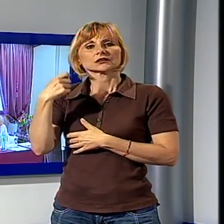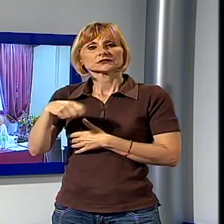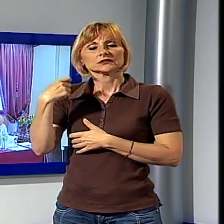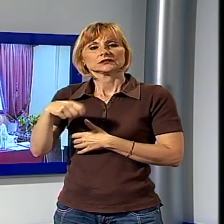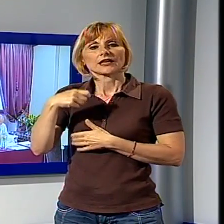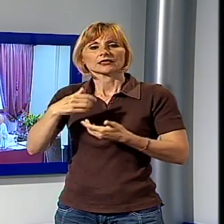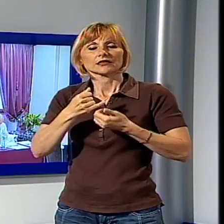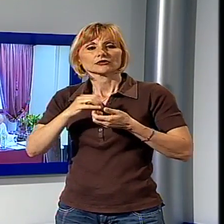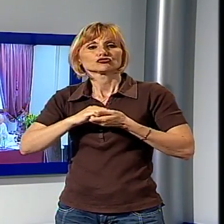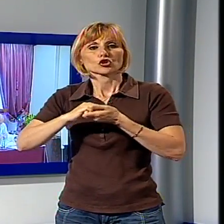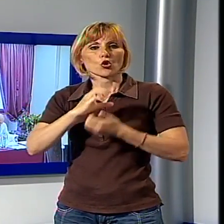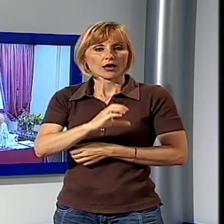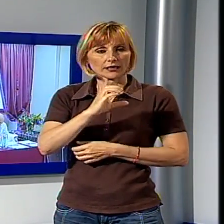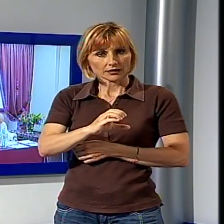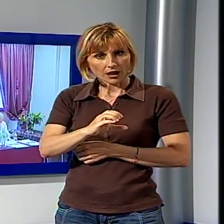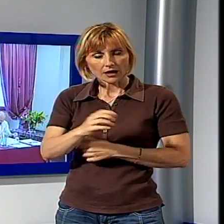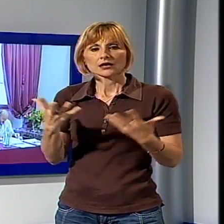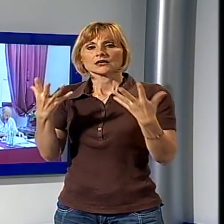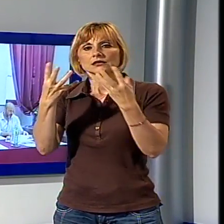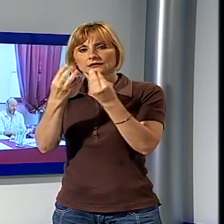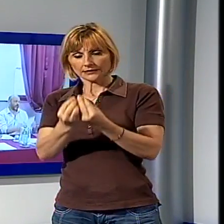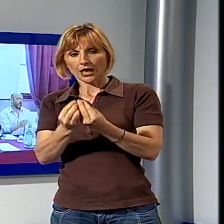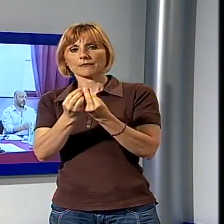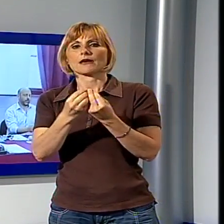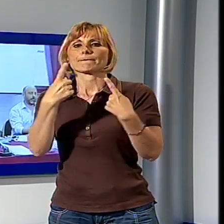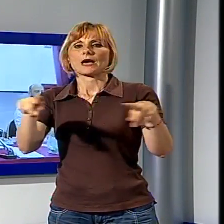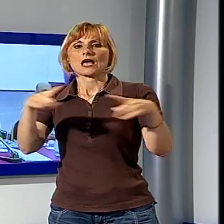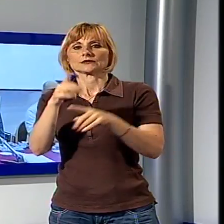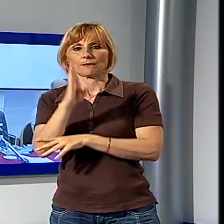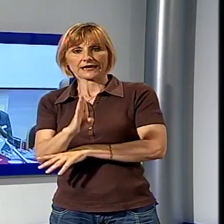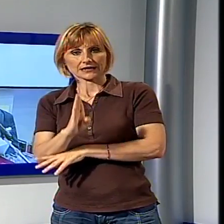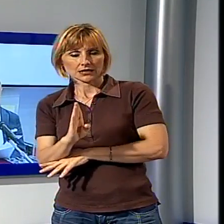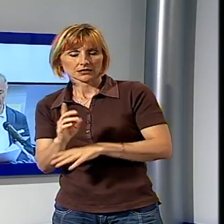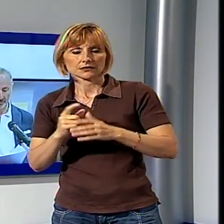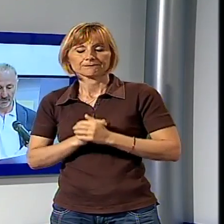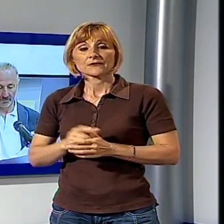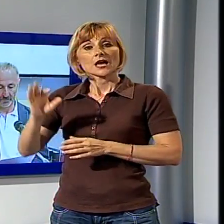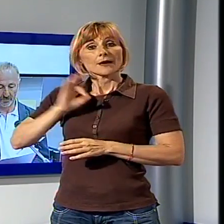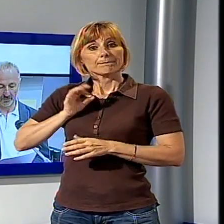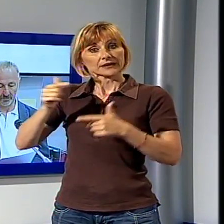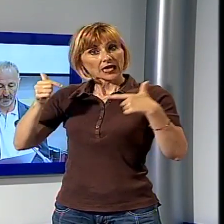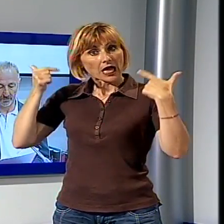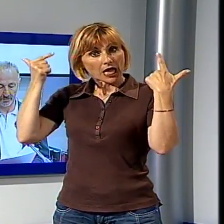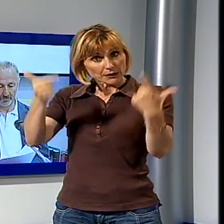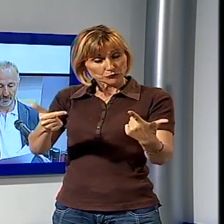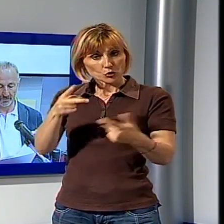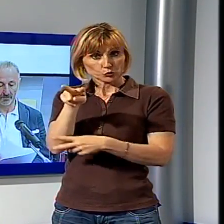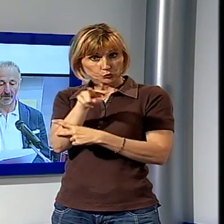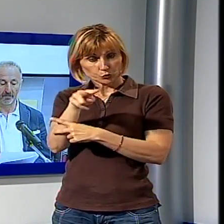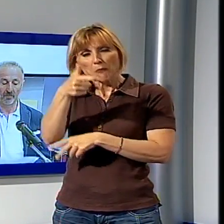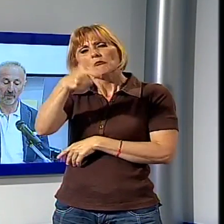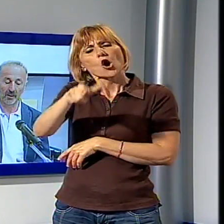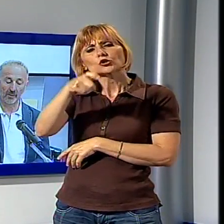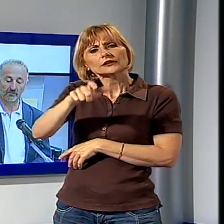Francesco Pardini affiancato dal maestro Carlo Bernini il premio catalani viene assegnato ad Alessandro e Galli con la seguente